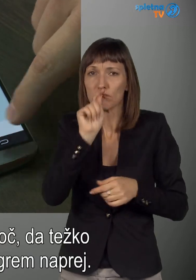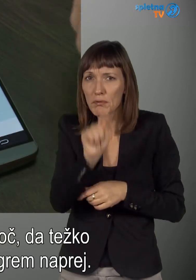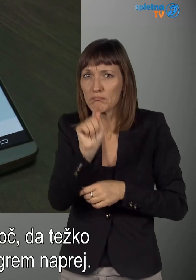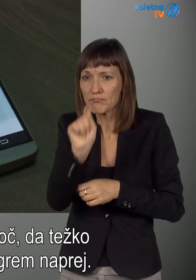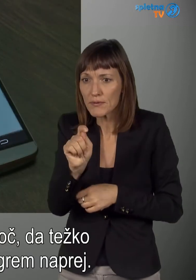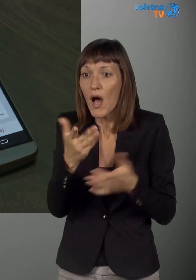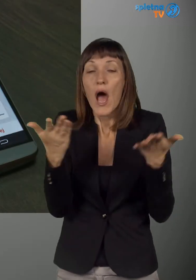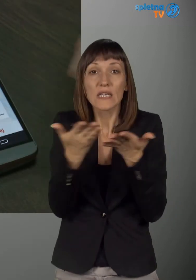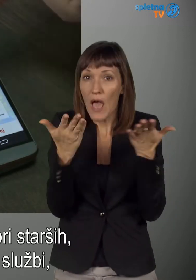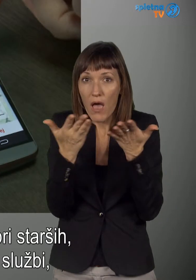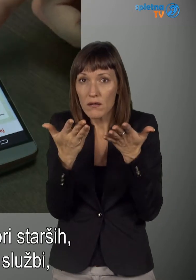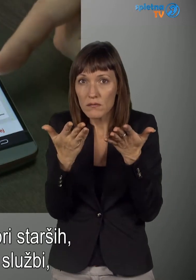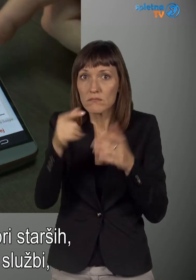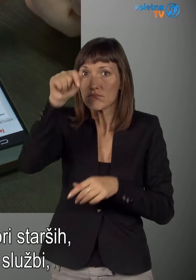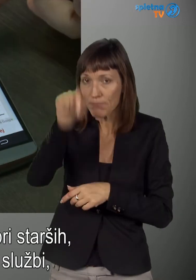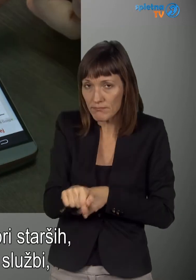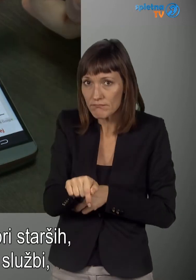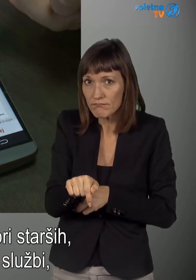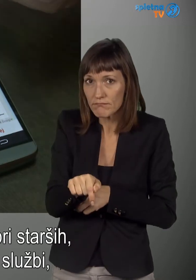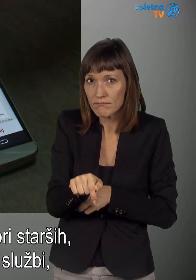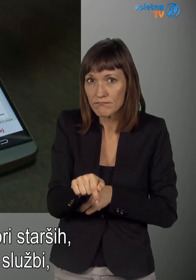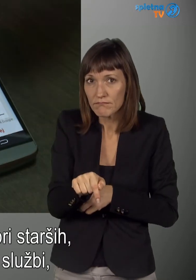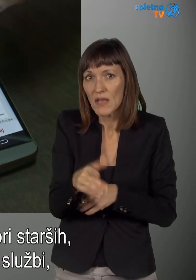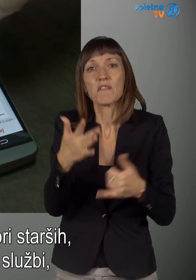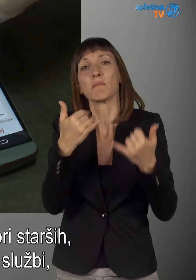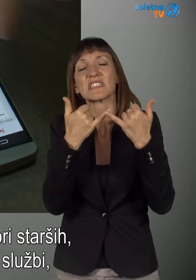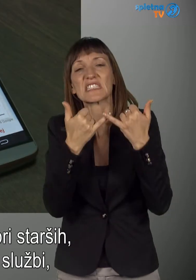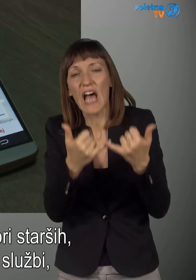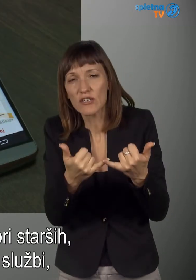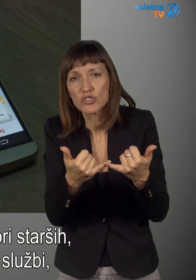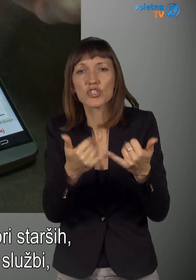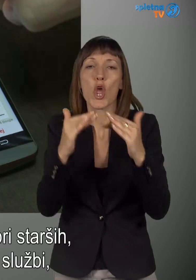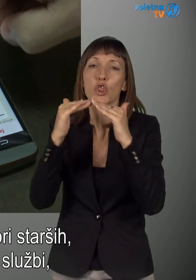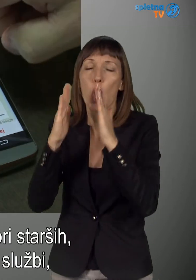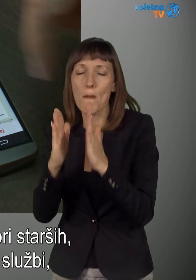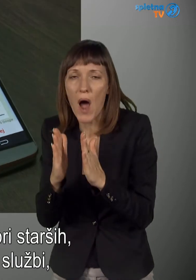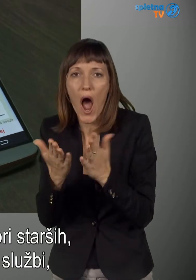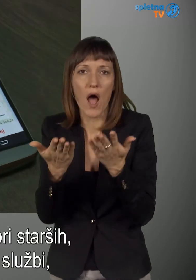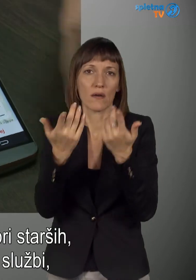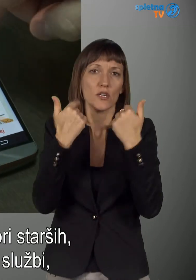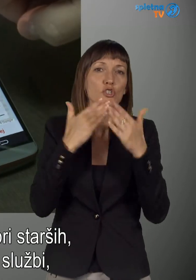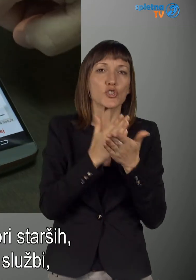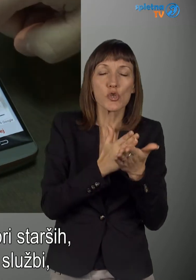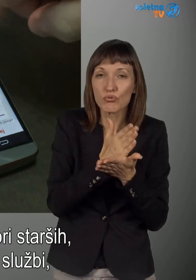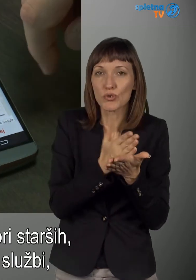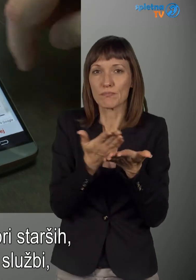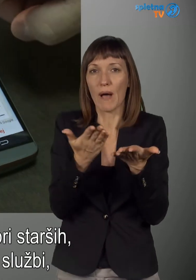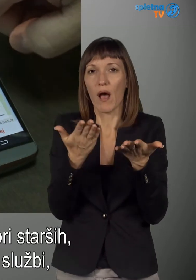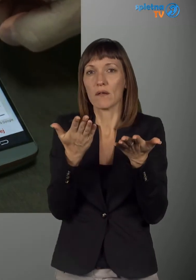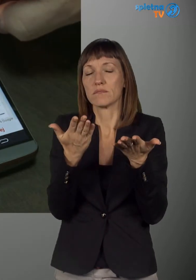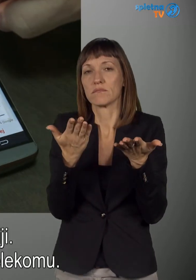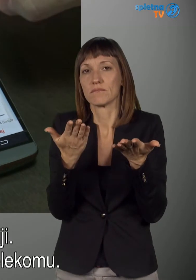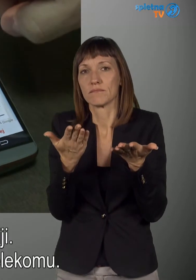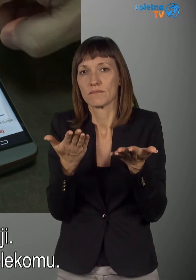greš naprej. Kje se nahajamo? Nahajamo se ali si pri starših, ali sem doma, ali sem v službi,